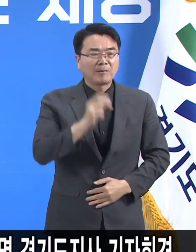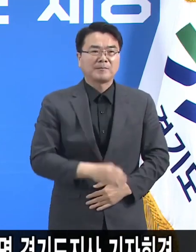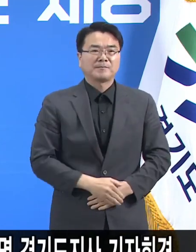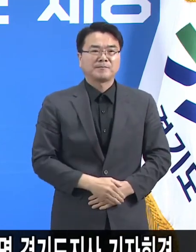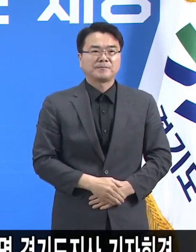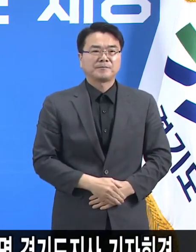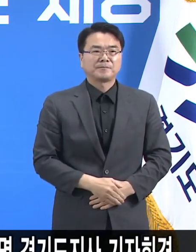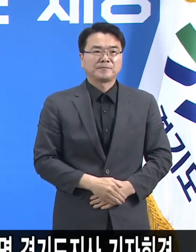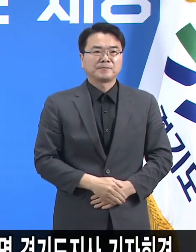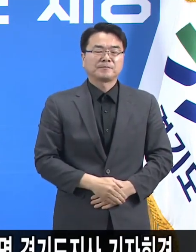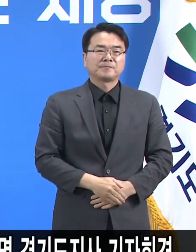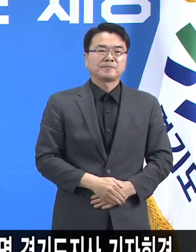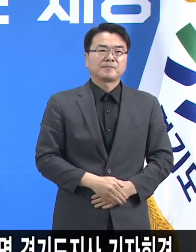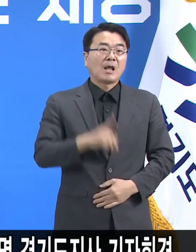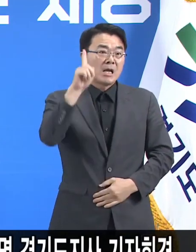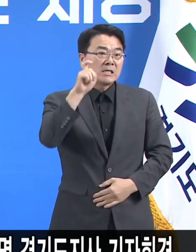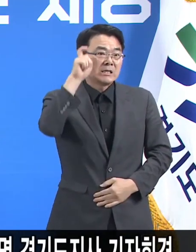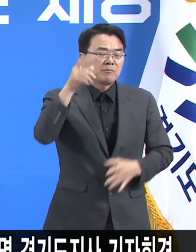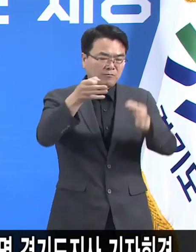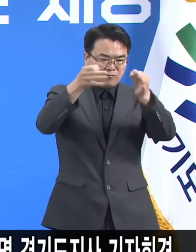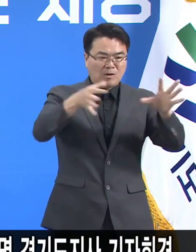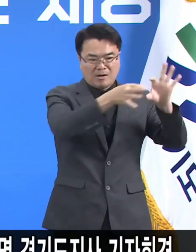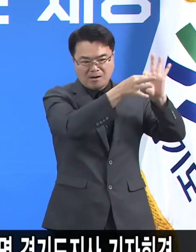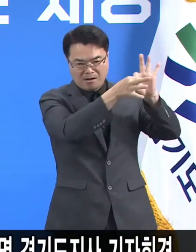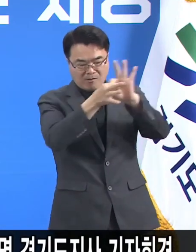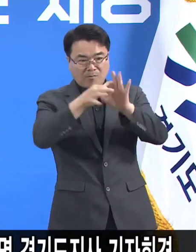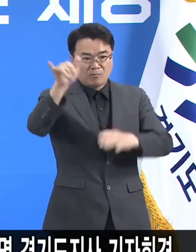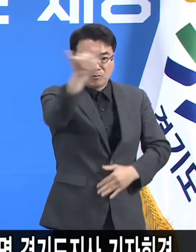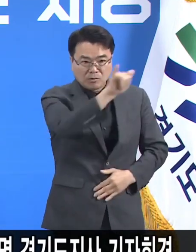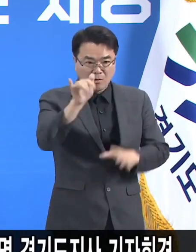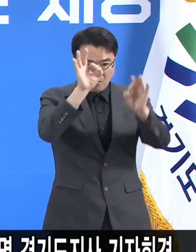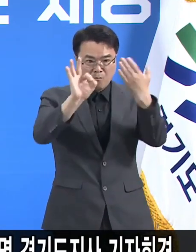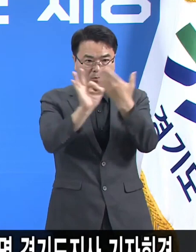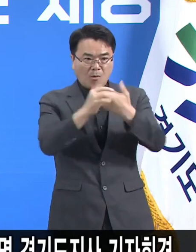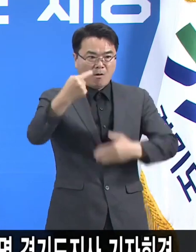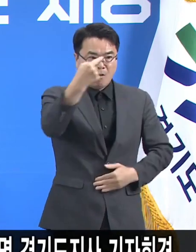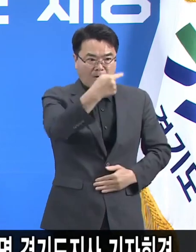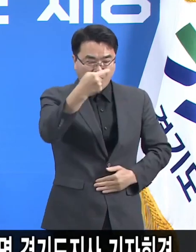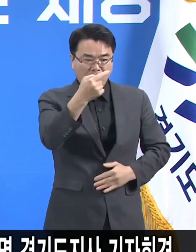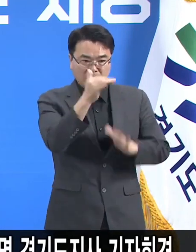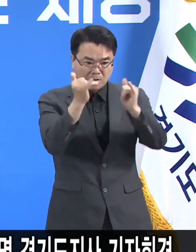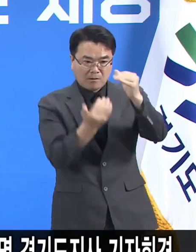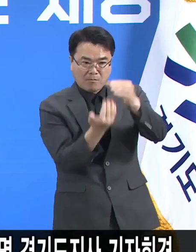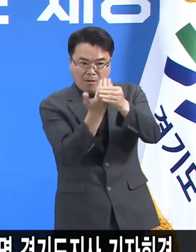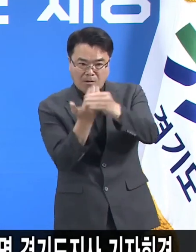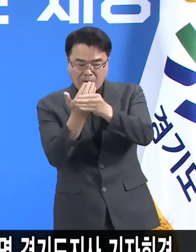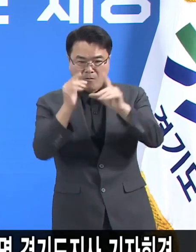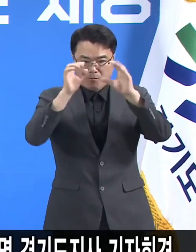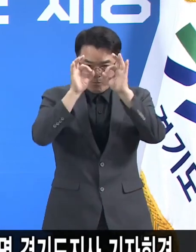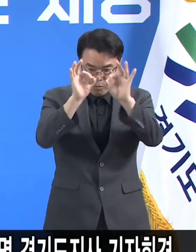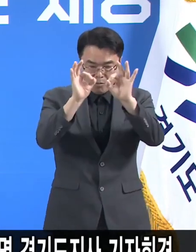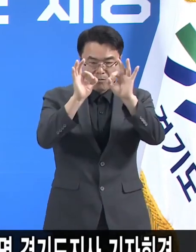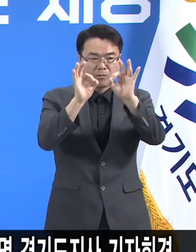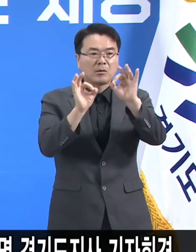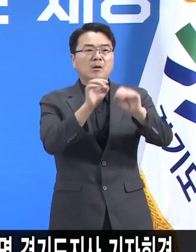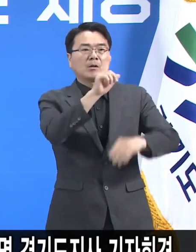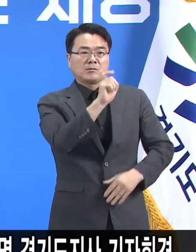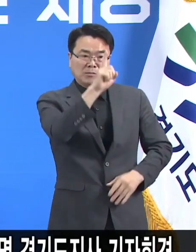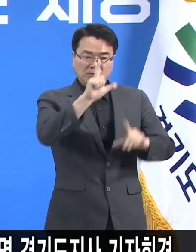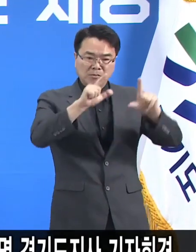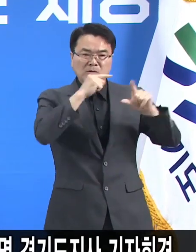7일 연속 전국 확진자 수가 1000명을 넘고 있고 11일에는 신규 확진자가